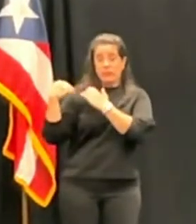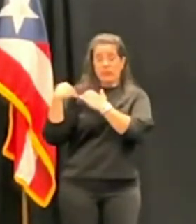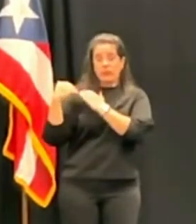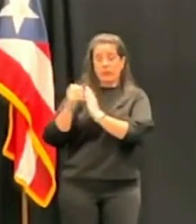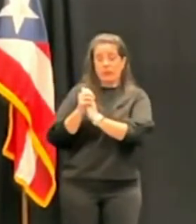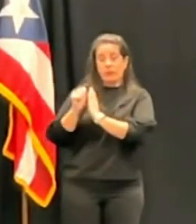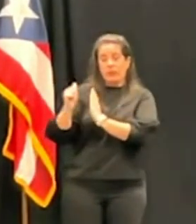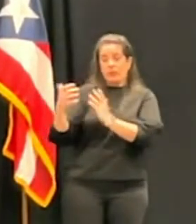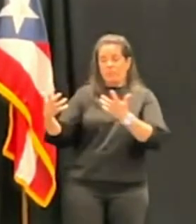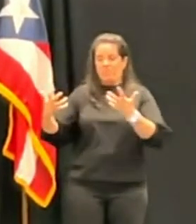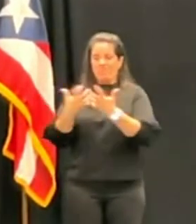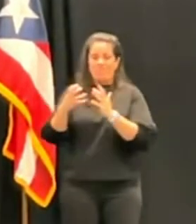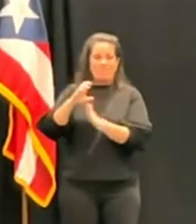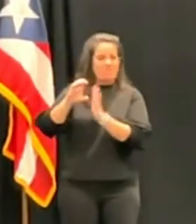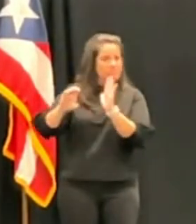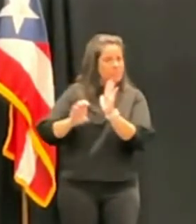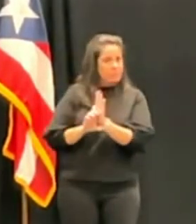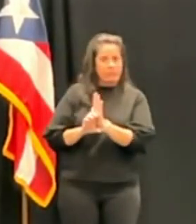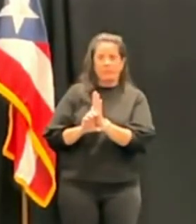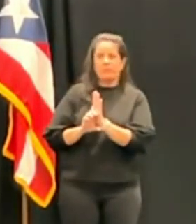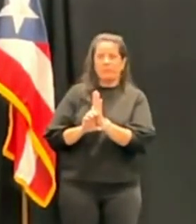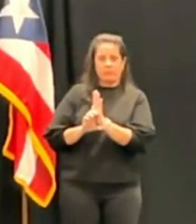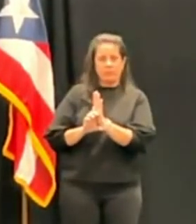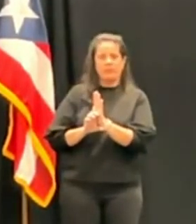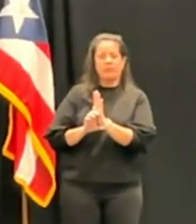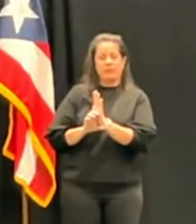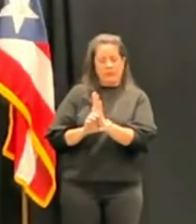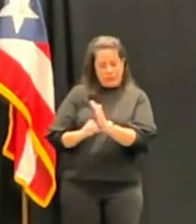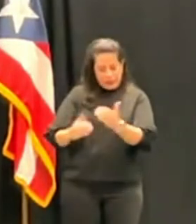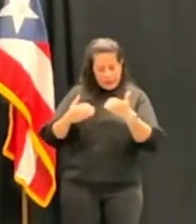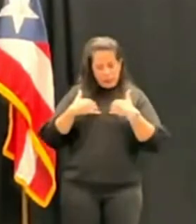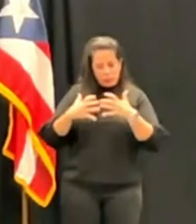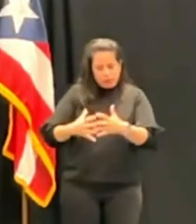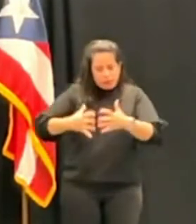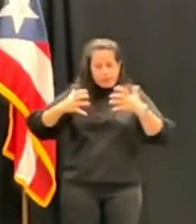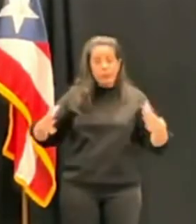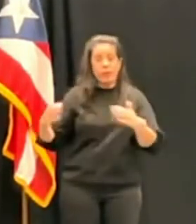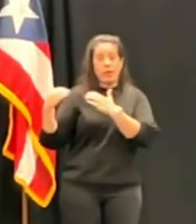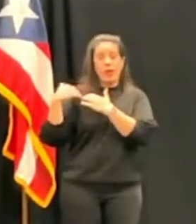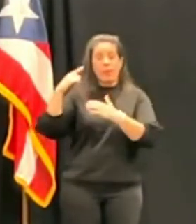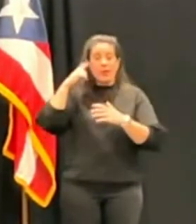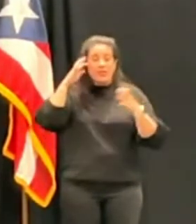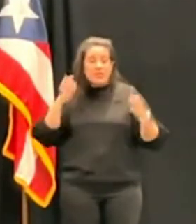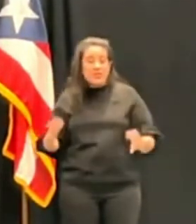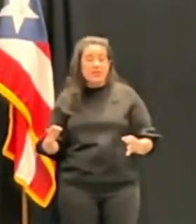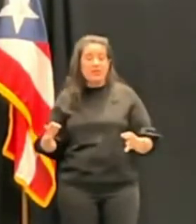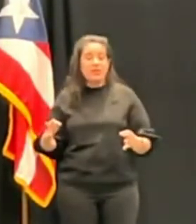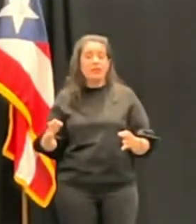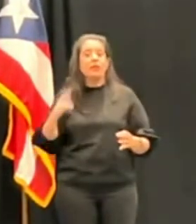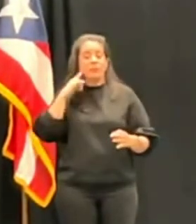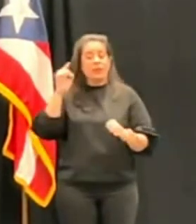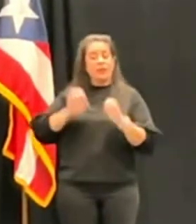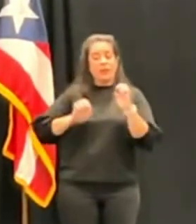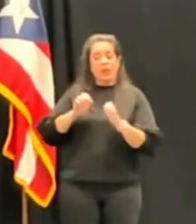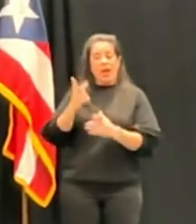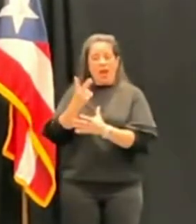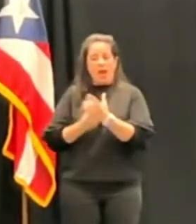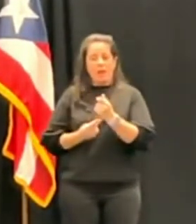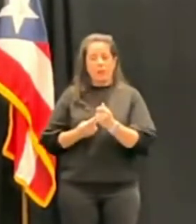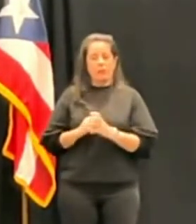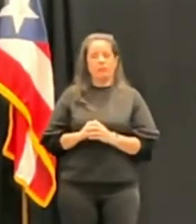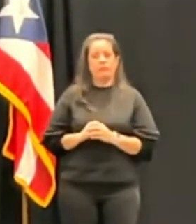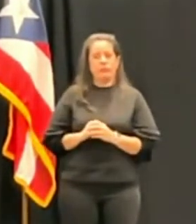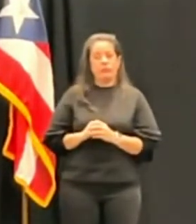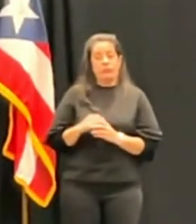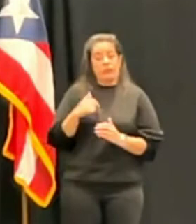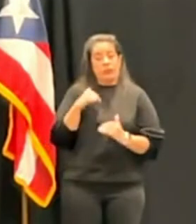constitucional y tenemos una responsabilidad enorme como la tuve yo para decidir y para evaluarlos, así que